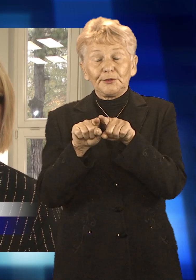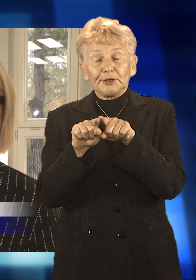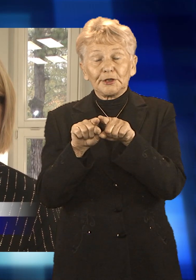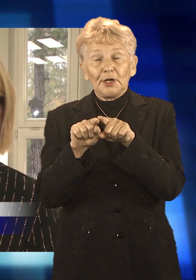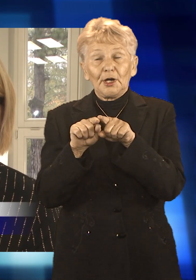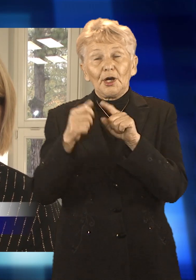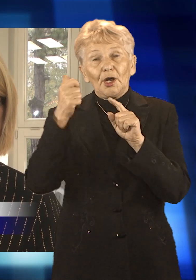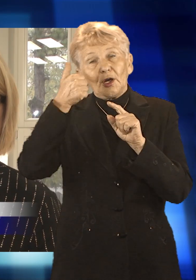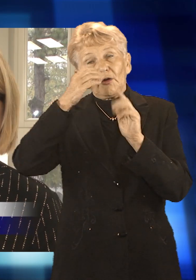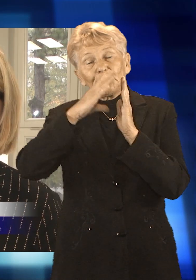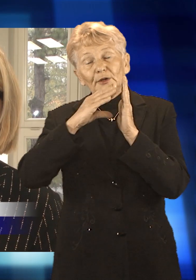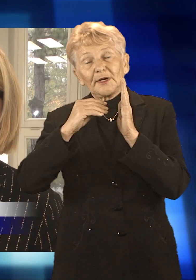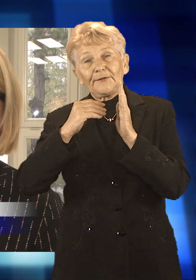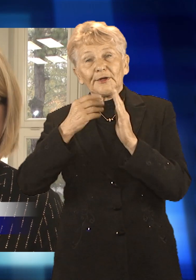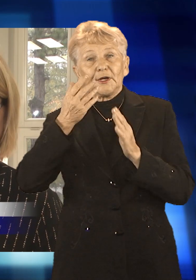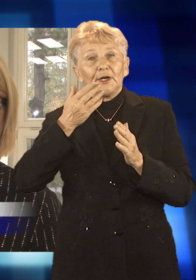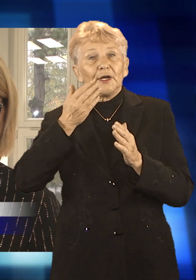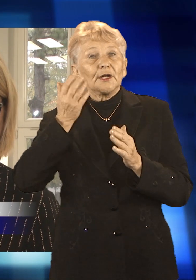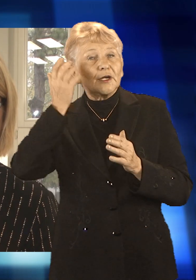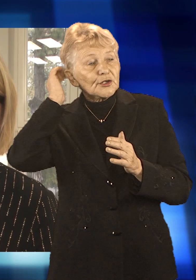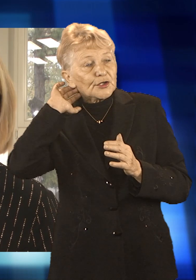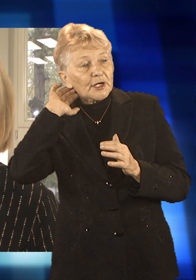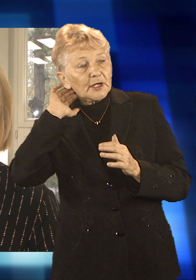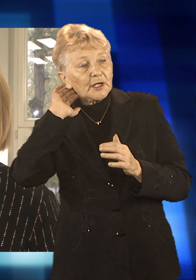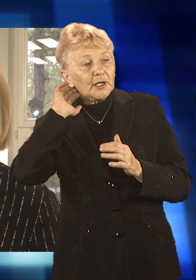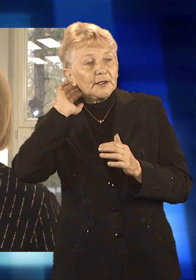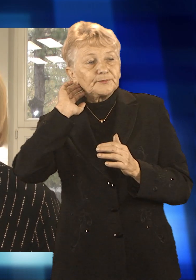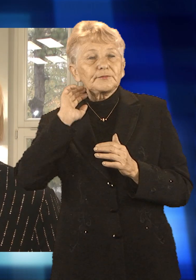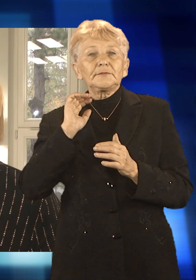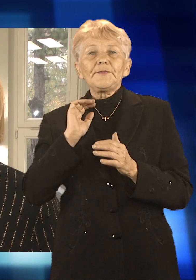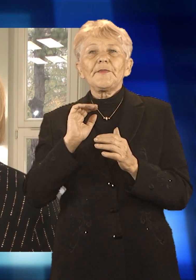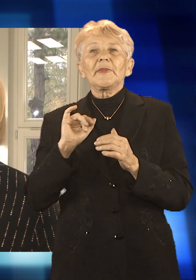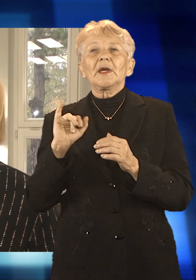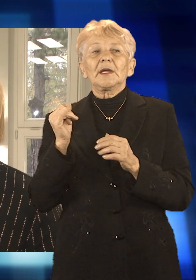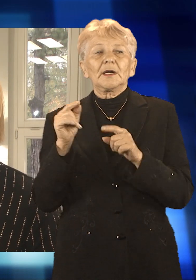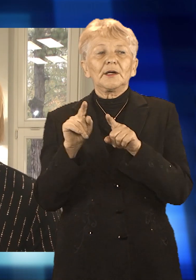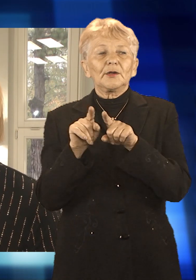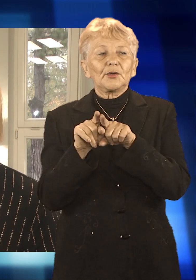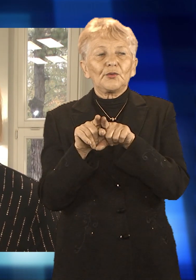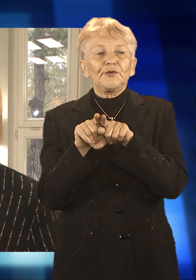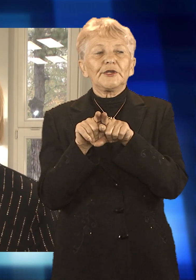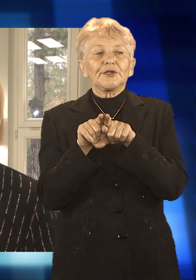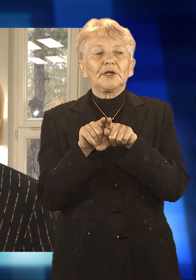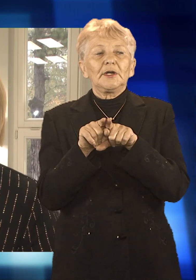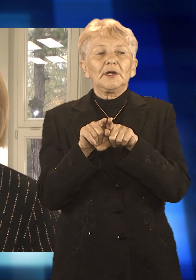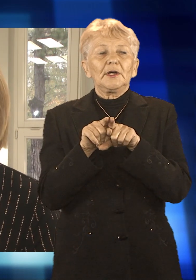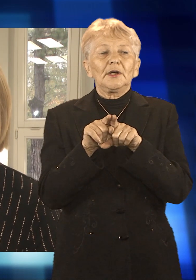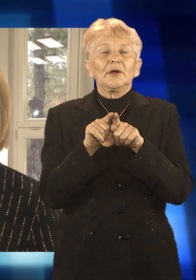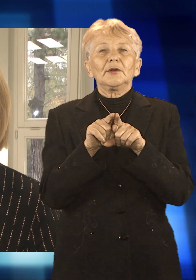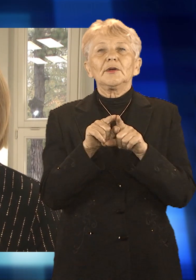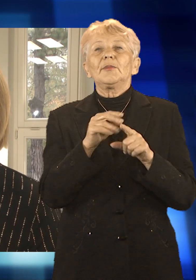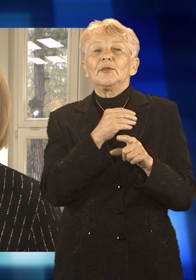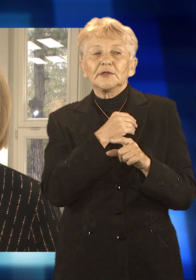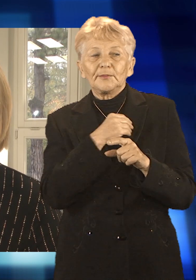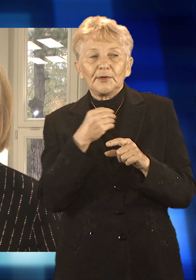Marcelii Hrenstowej i Wladimira Skalickiego oraz jednego autora